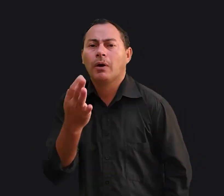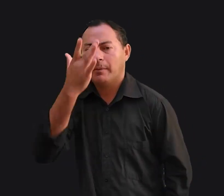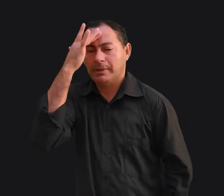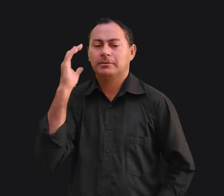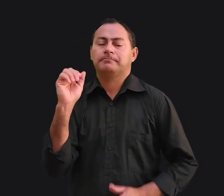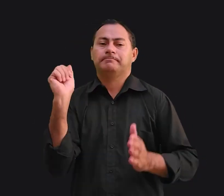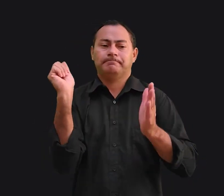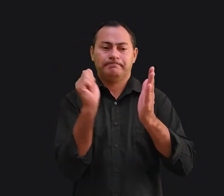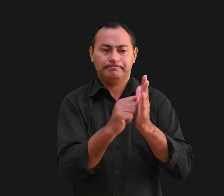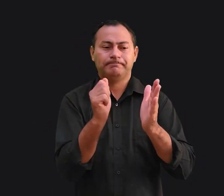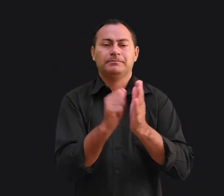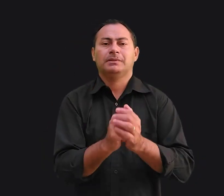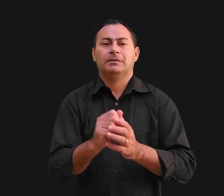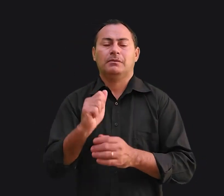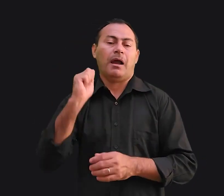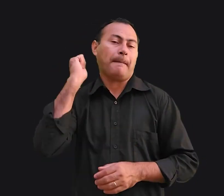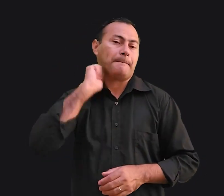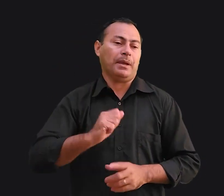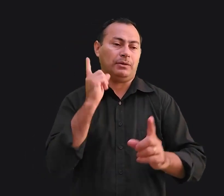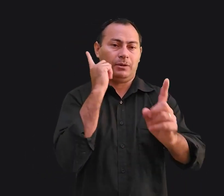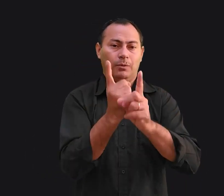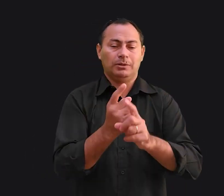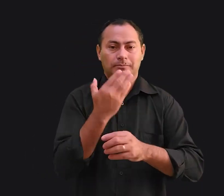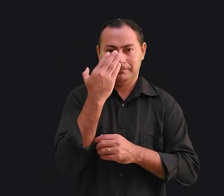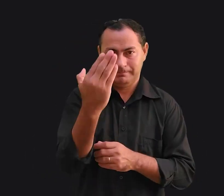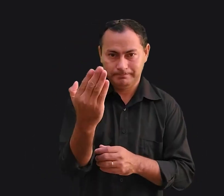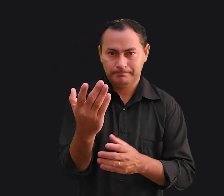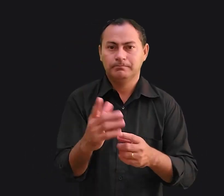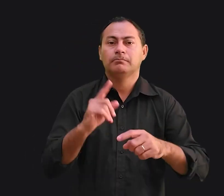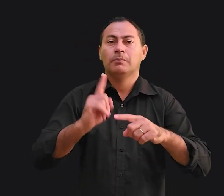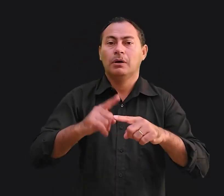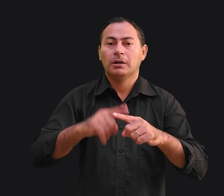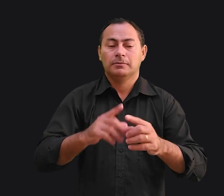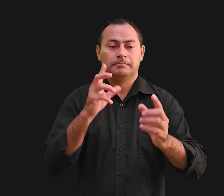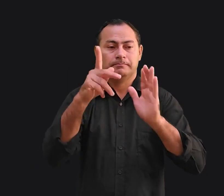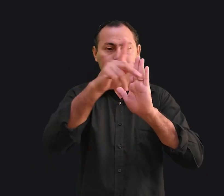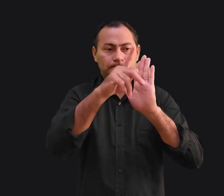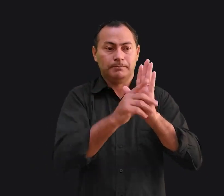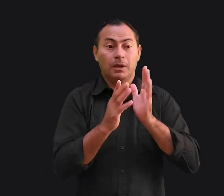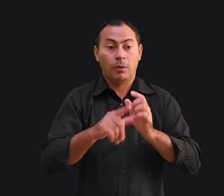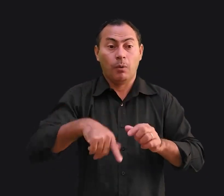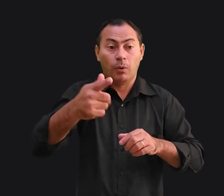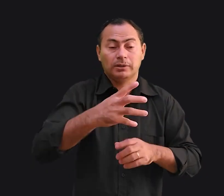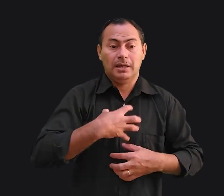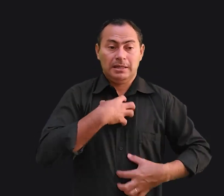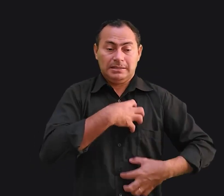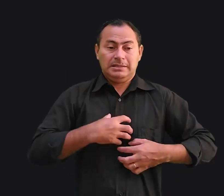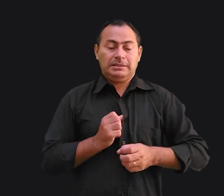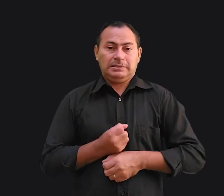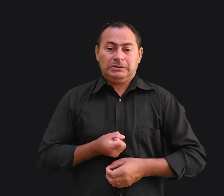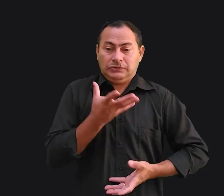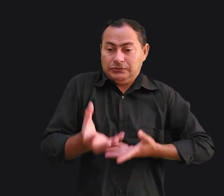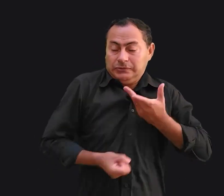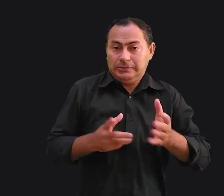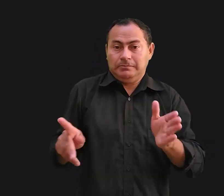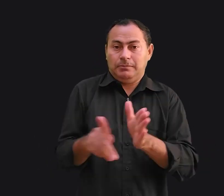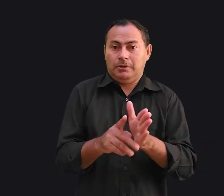batendo nos Abels que encontram pela frente porque projetam nos outros a raiva que tem de si mesmos.